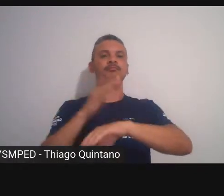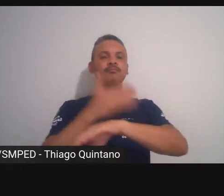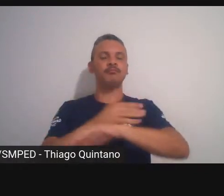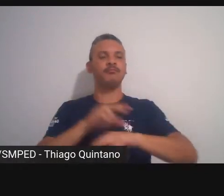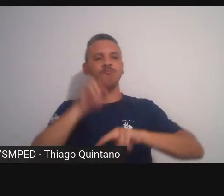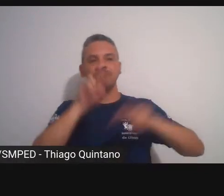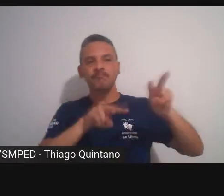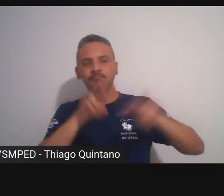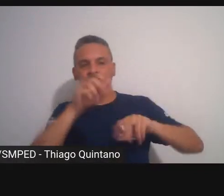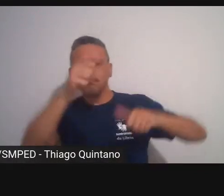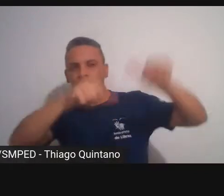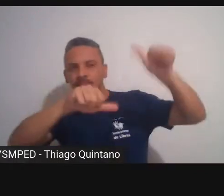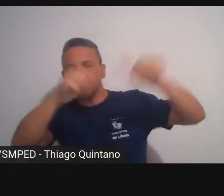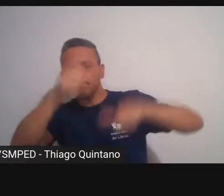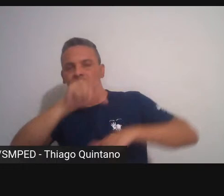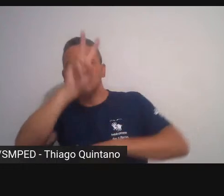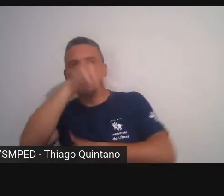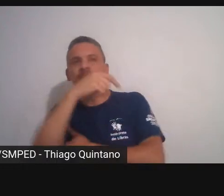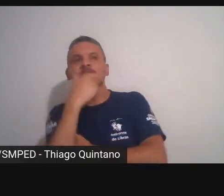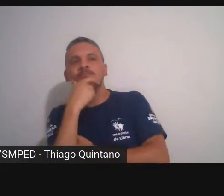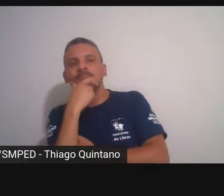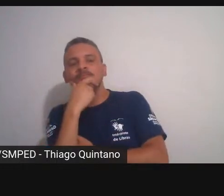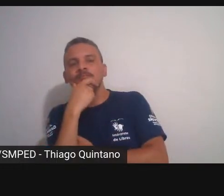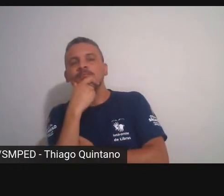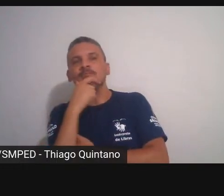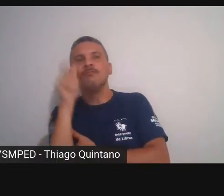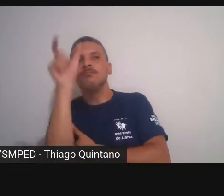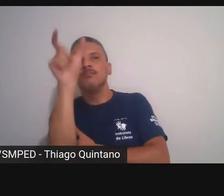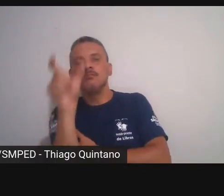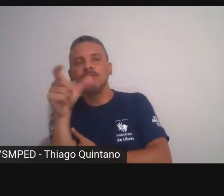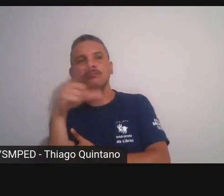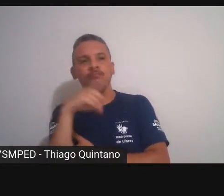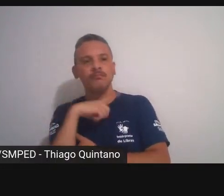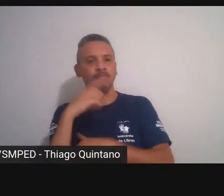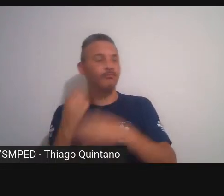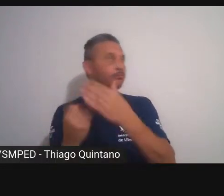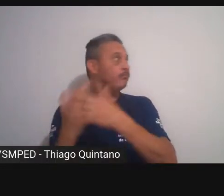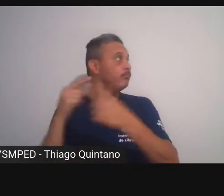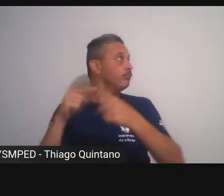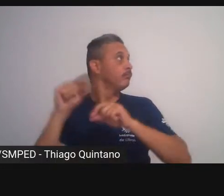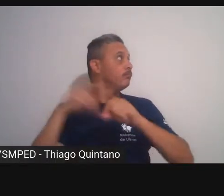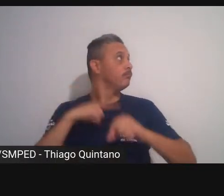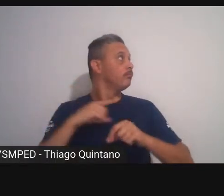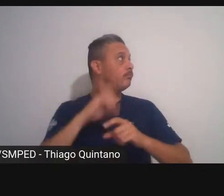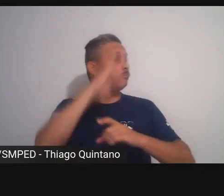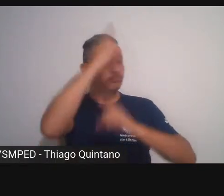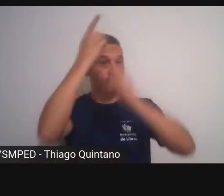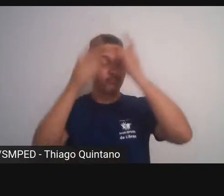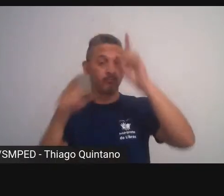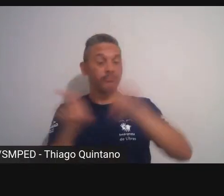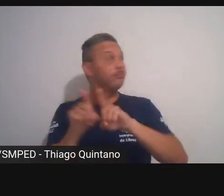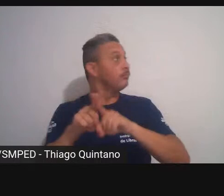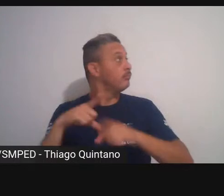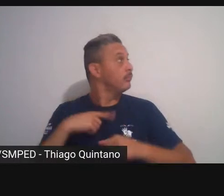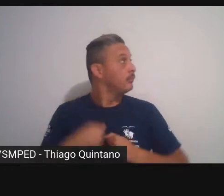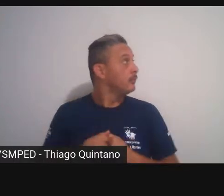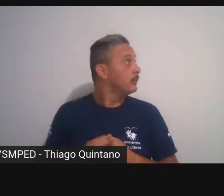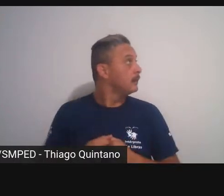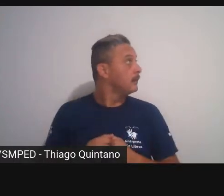crítica dessa terceira pessoa que eu tinha inventado quando